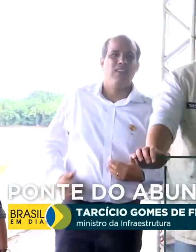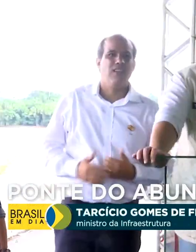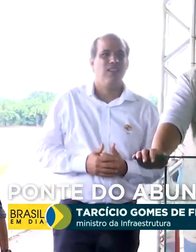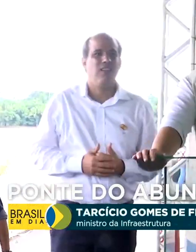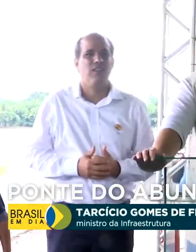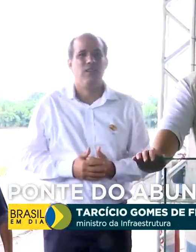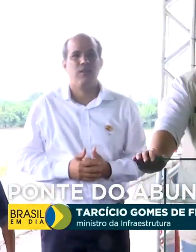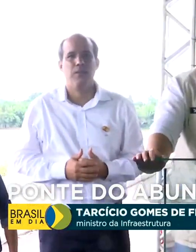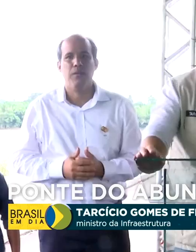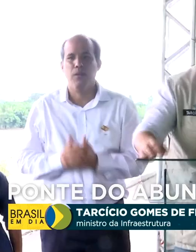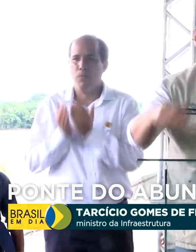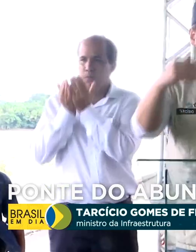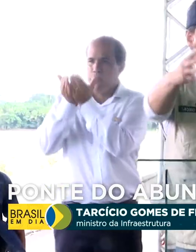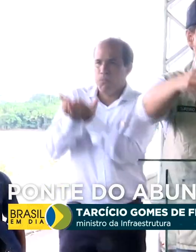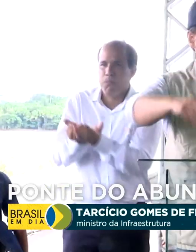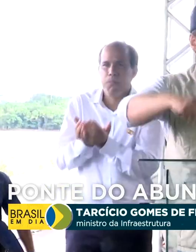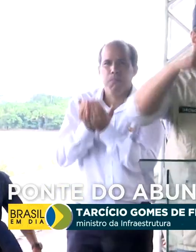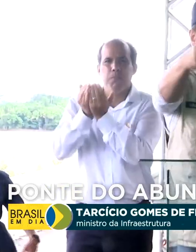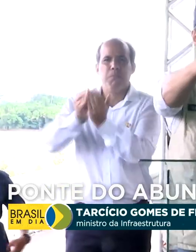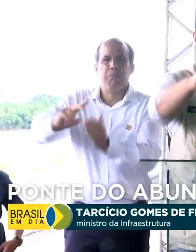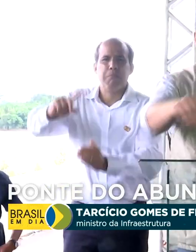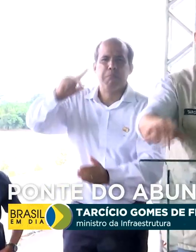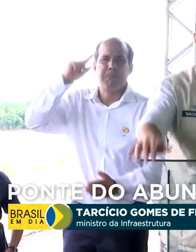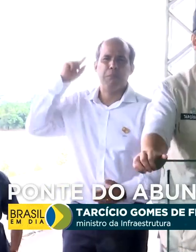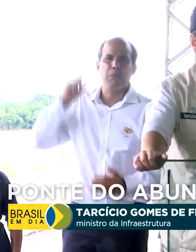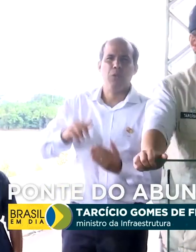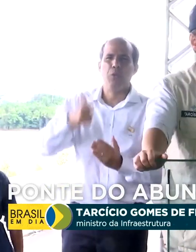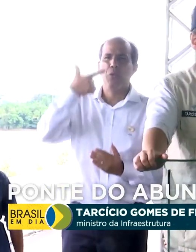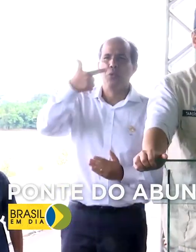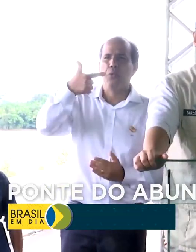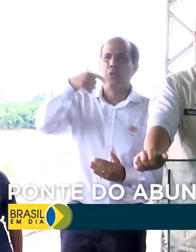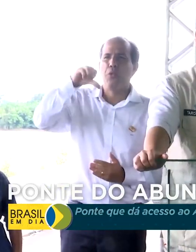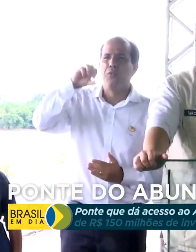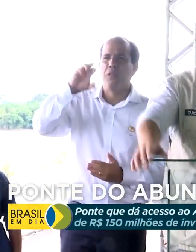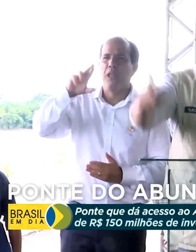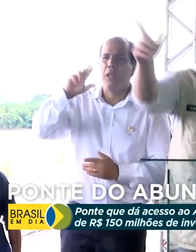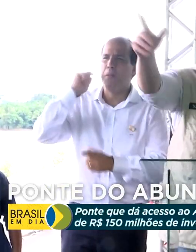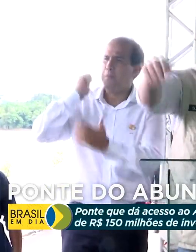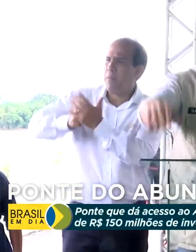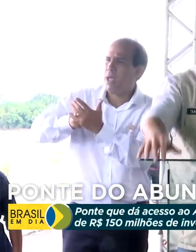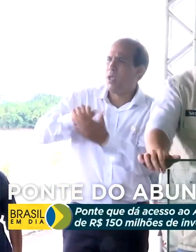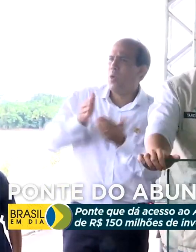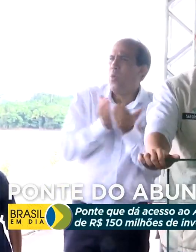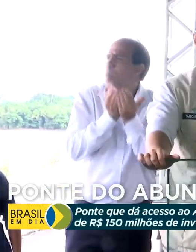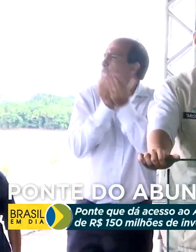São as balsas, os 200, 290 reais às vezes para fazer uma travessia. Isso vai ficar no passado.